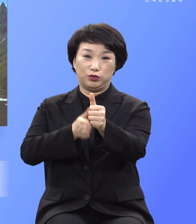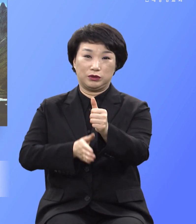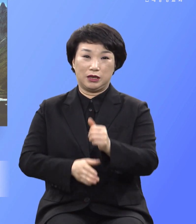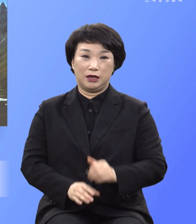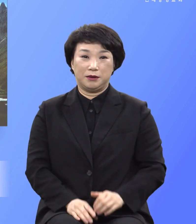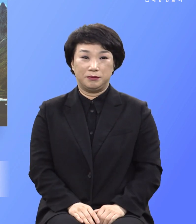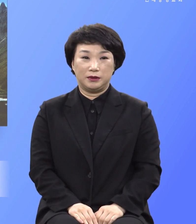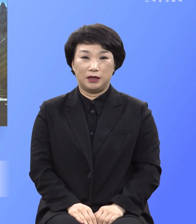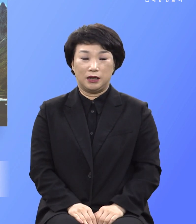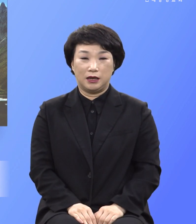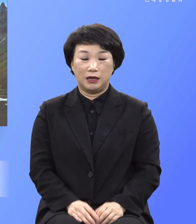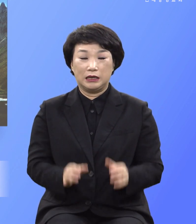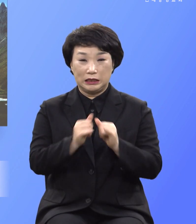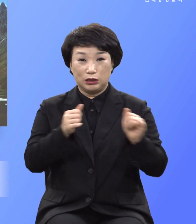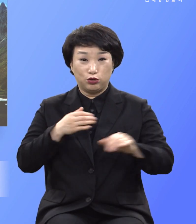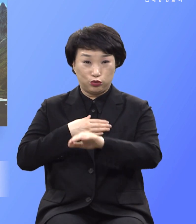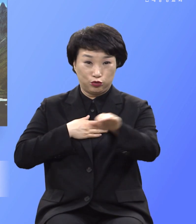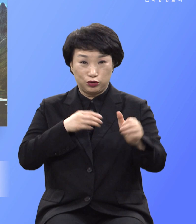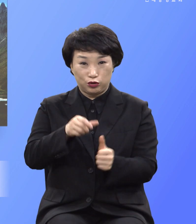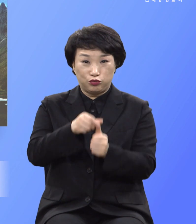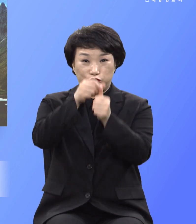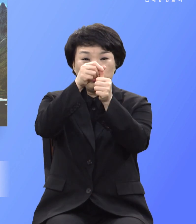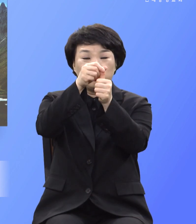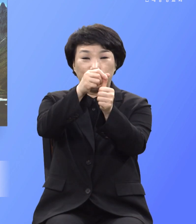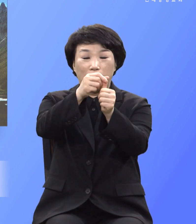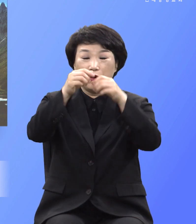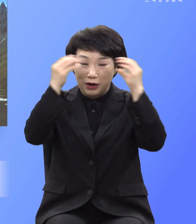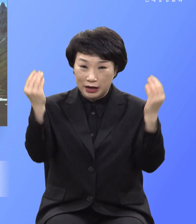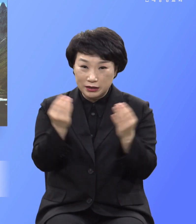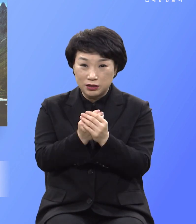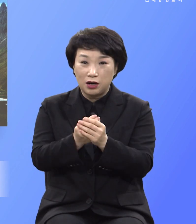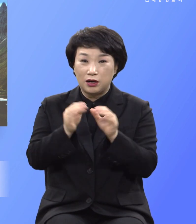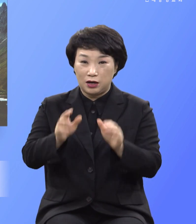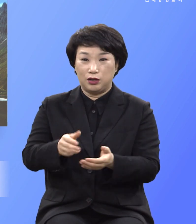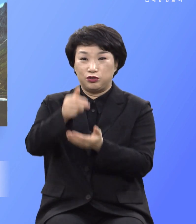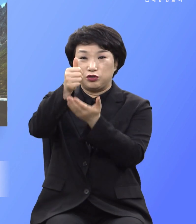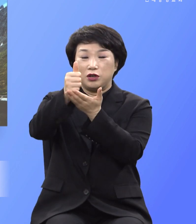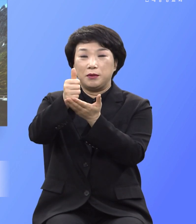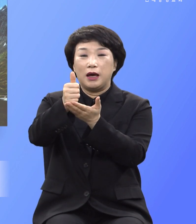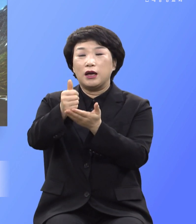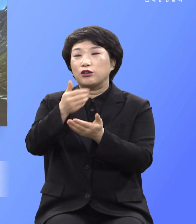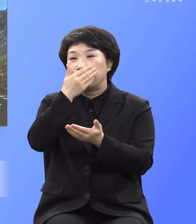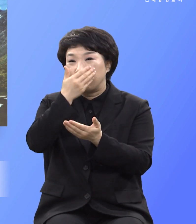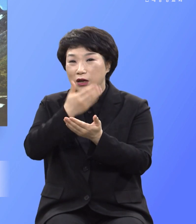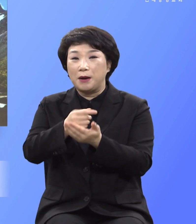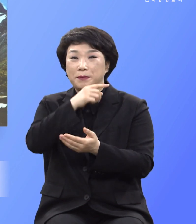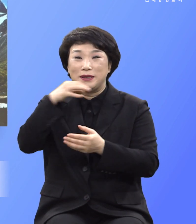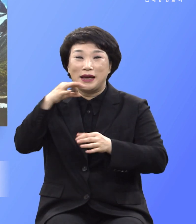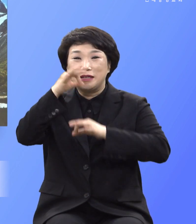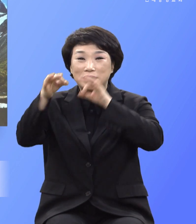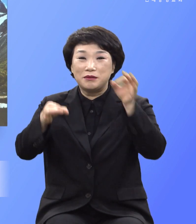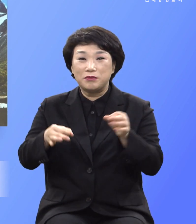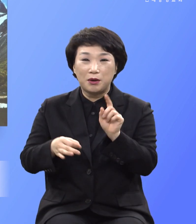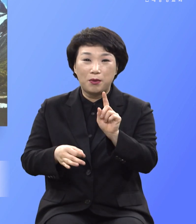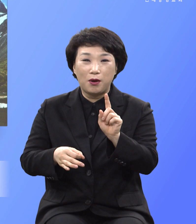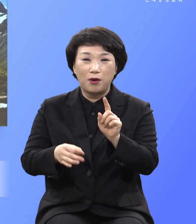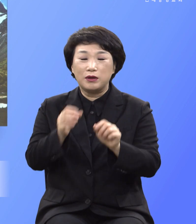인류의 구원을 완성하시는 주님의 위대한 핏소리 바로 십자가에